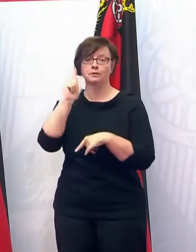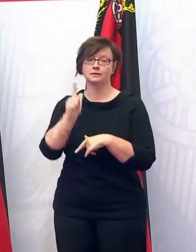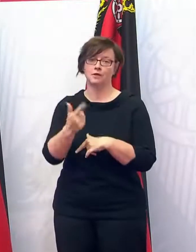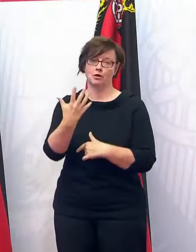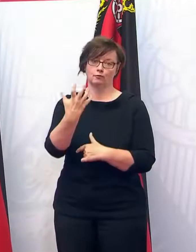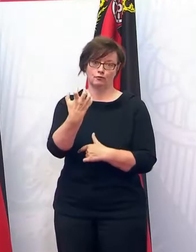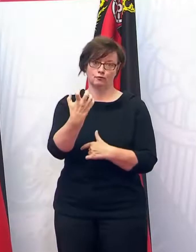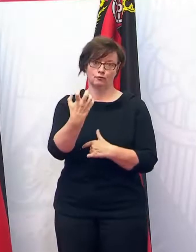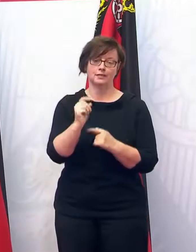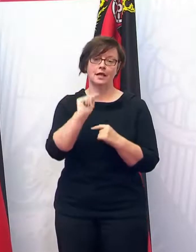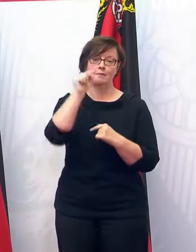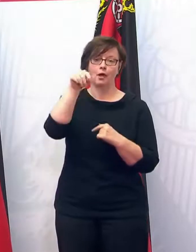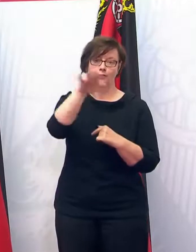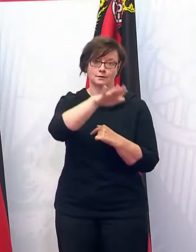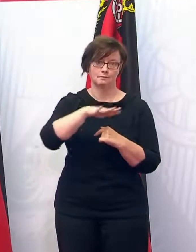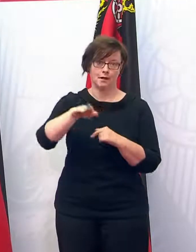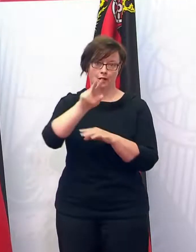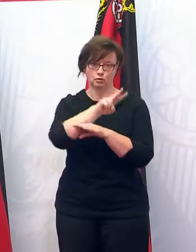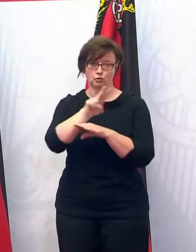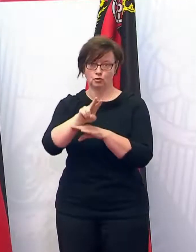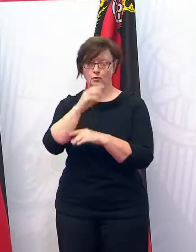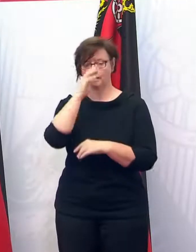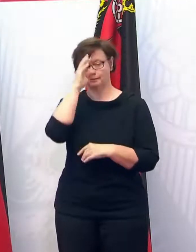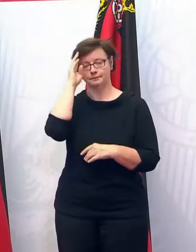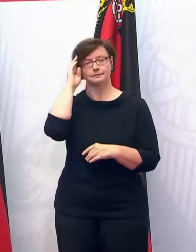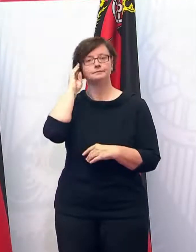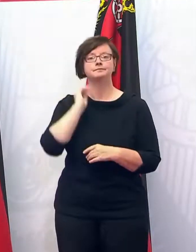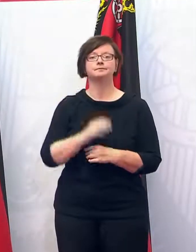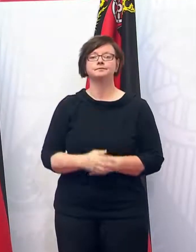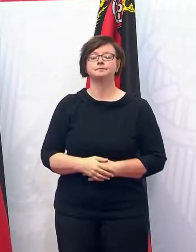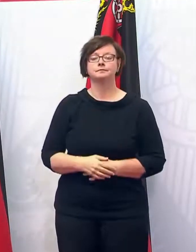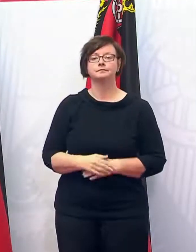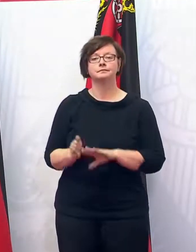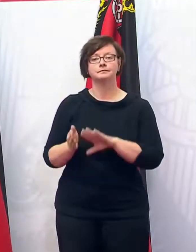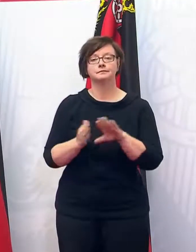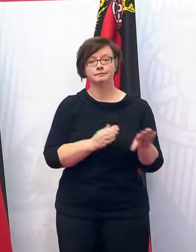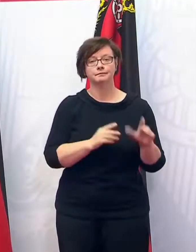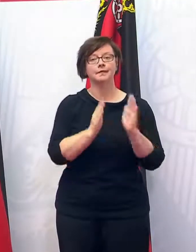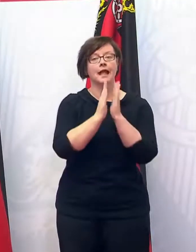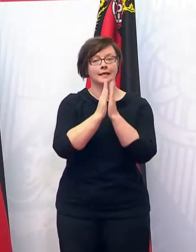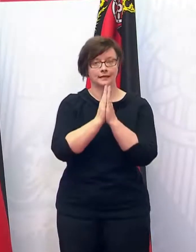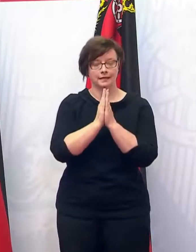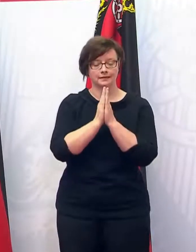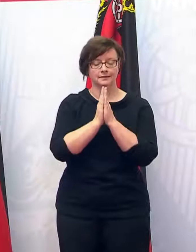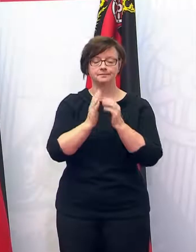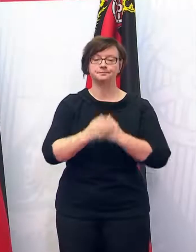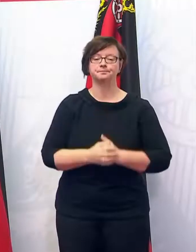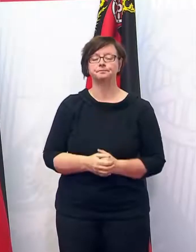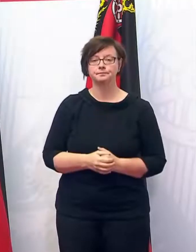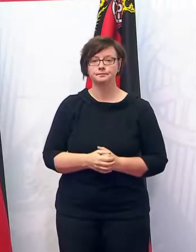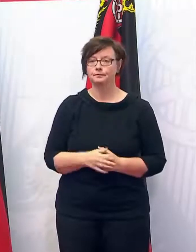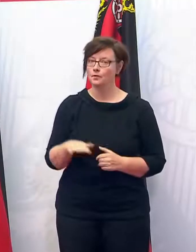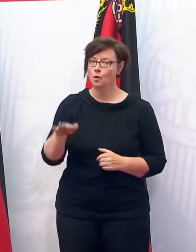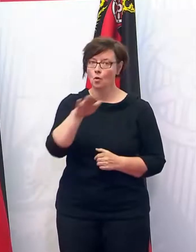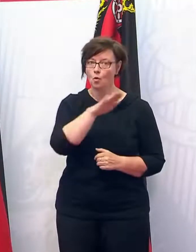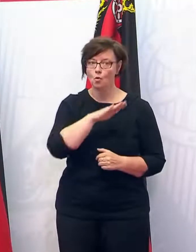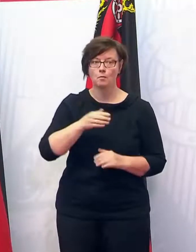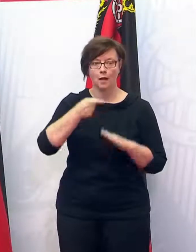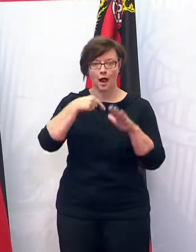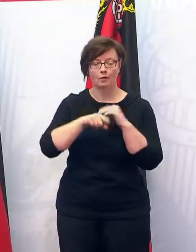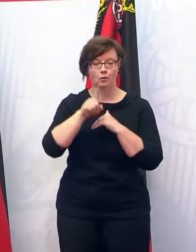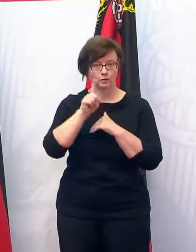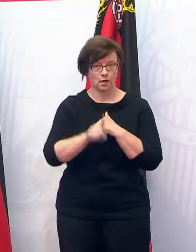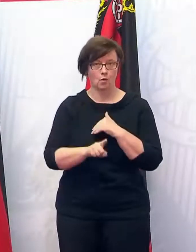sein im Außenbereich. Ich will noch ein Wort sagen zum Thema Kirche, überall auch unter 100.